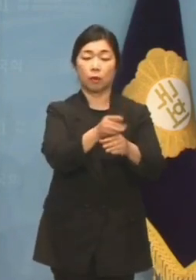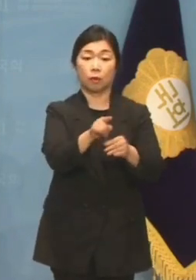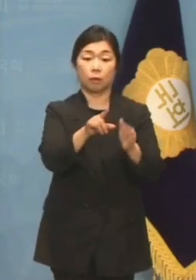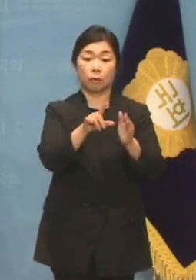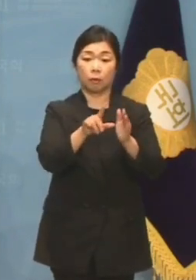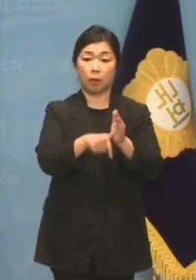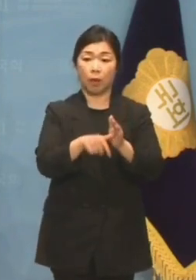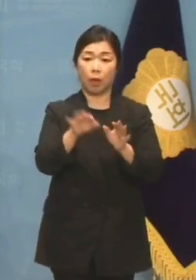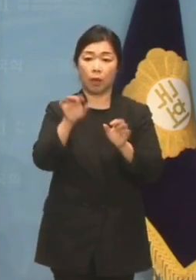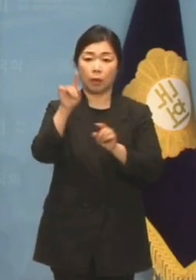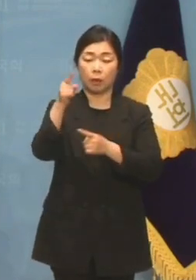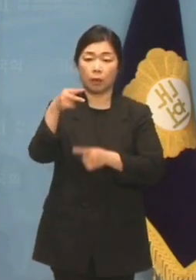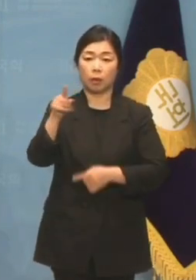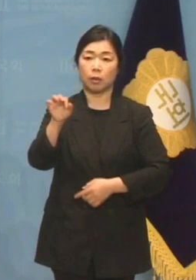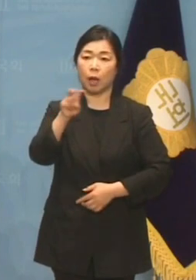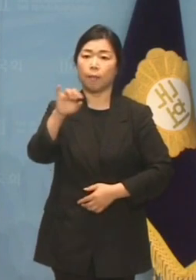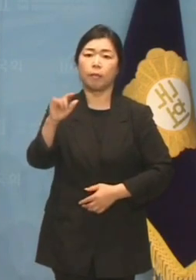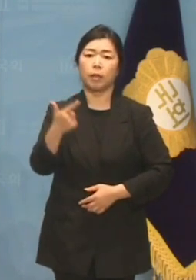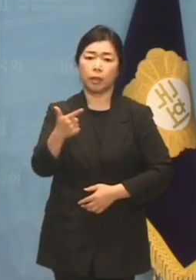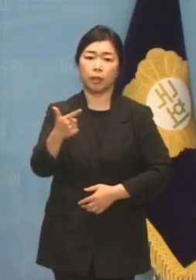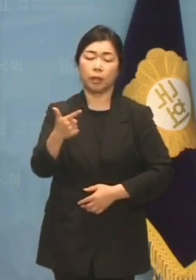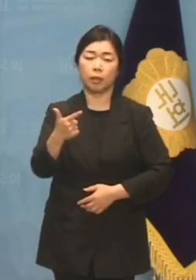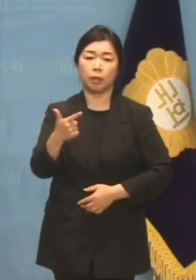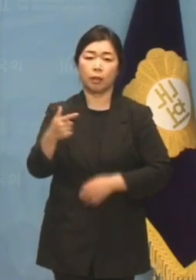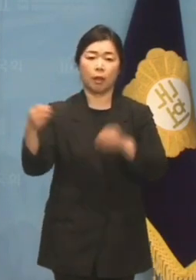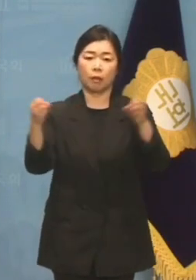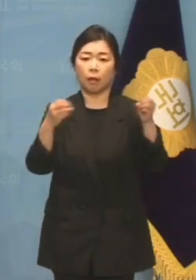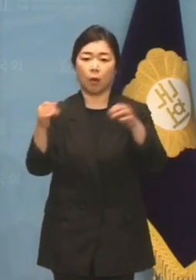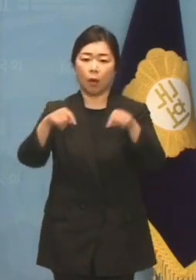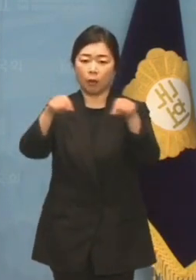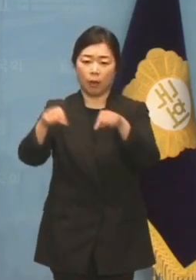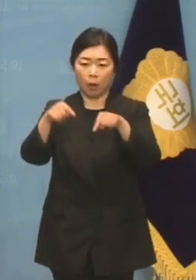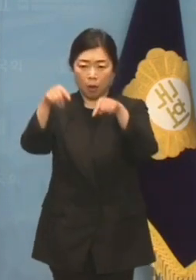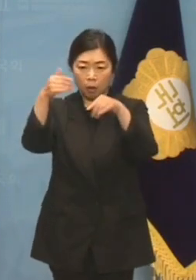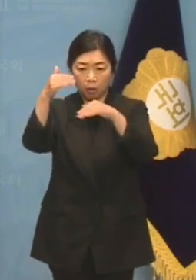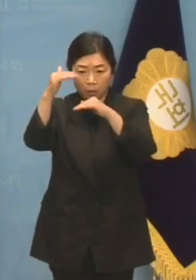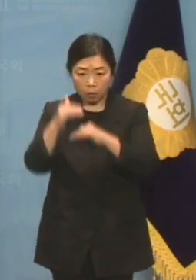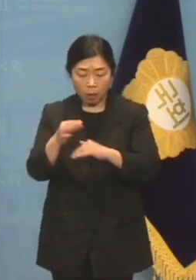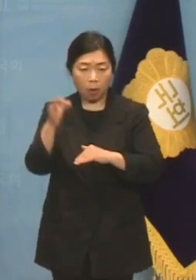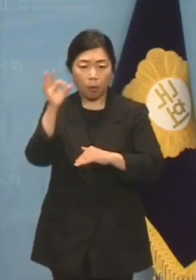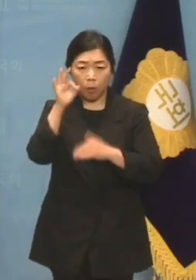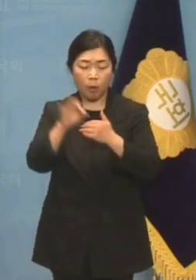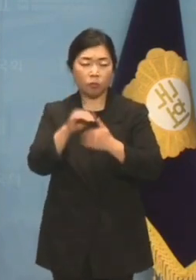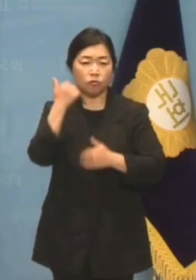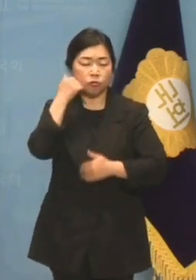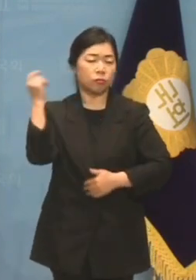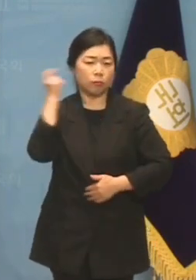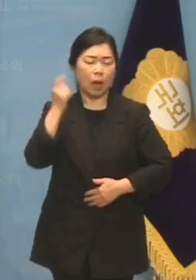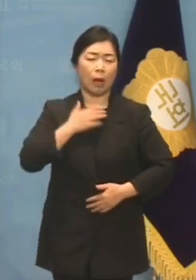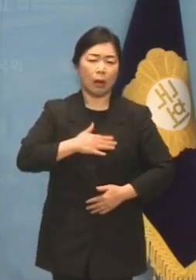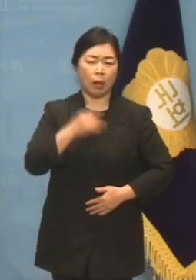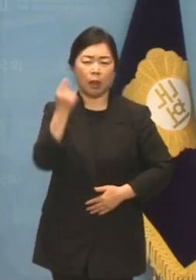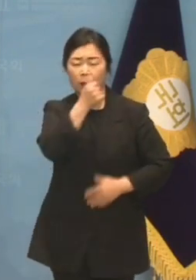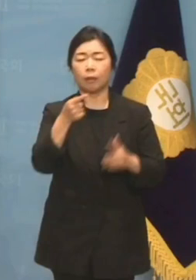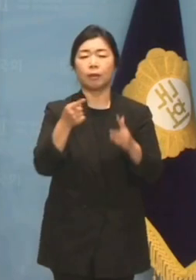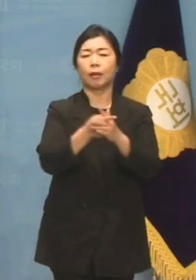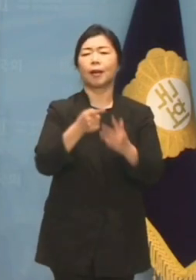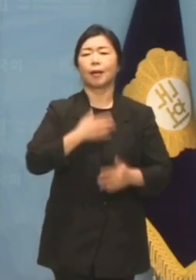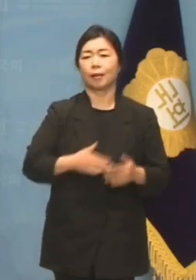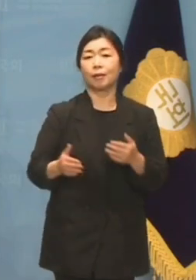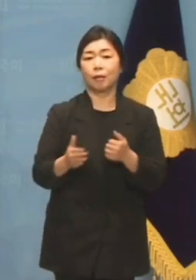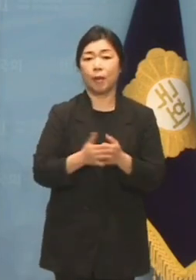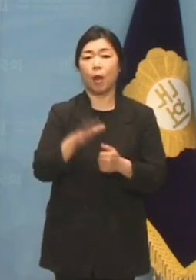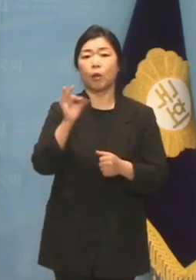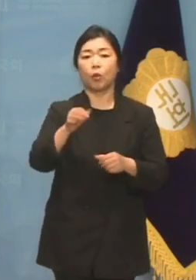녹취 파일은 눈 감고 들어도 누군지 충분히 알겠다고 말할 정도니 돈 봉투 의원들을 추려내는 것은